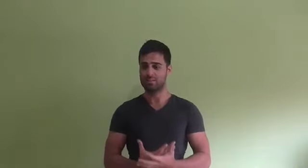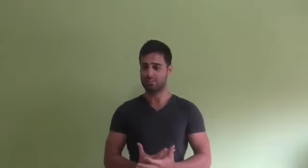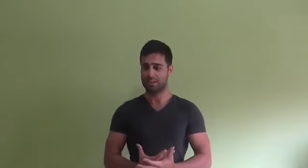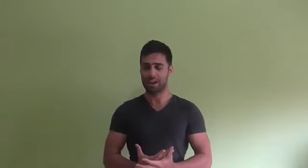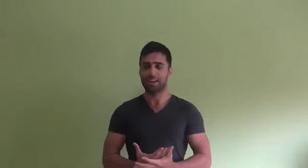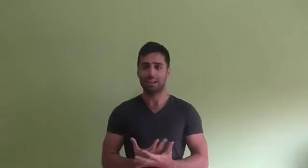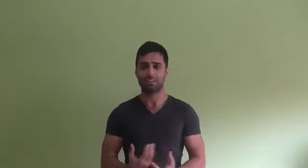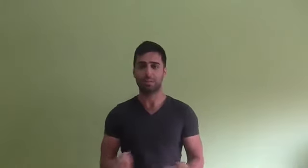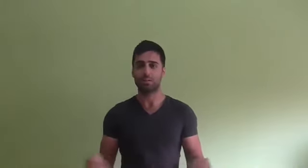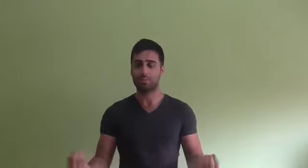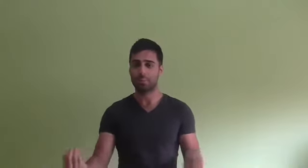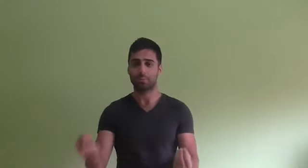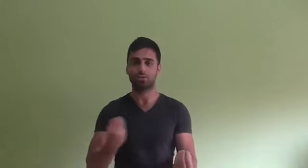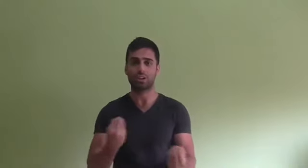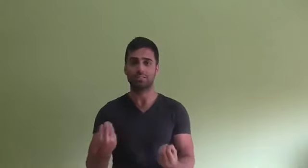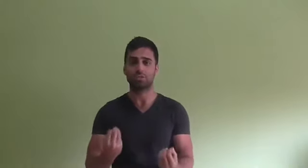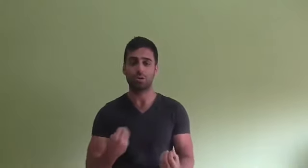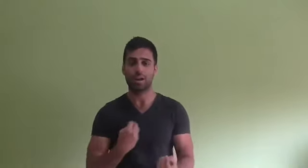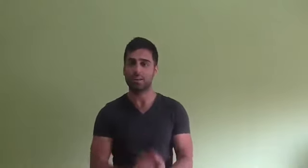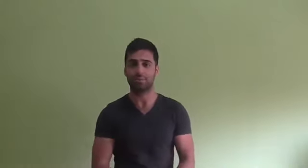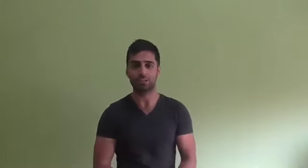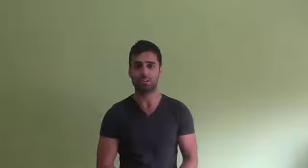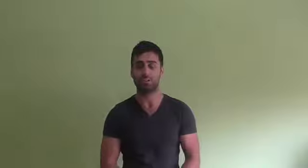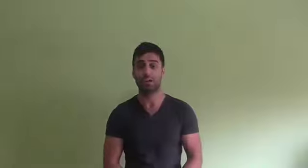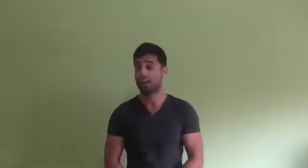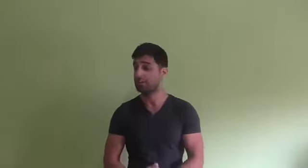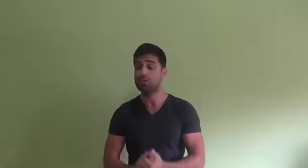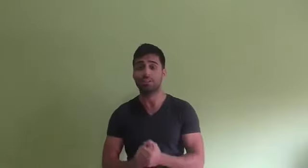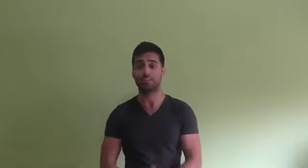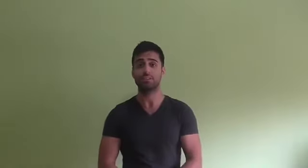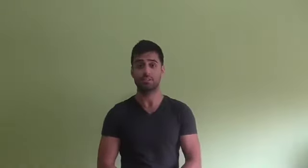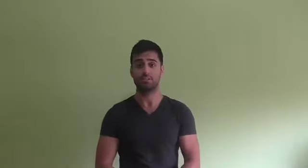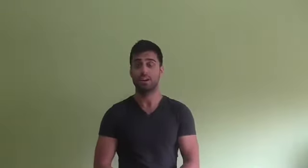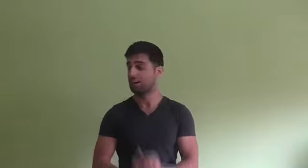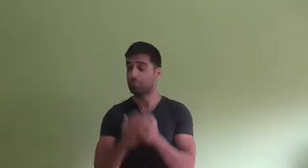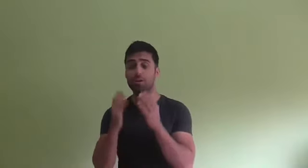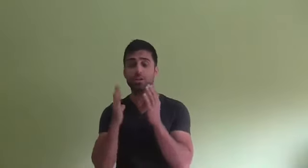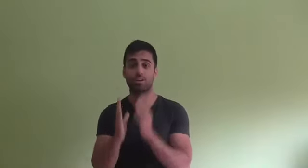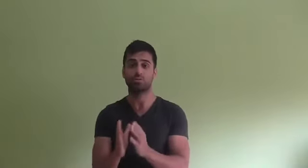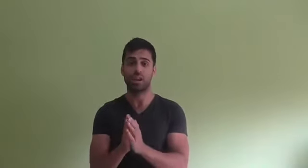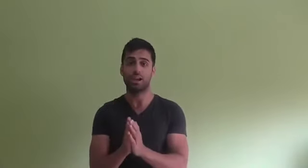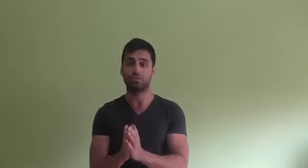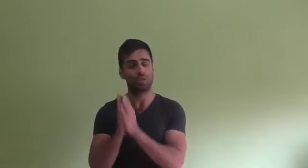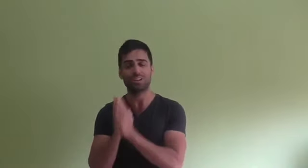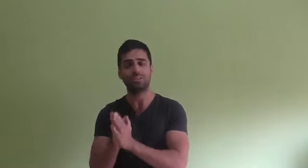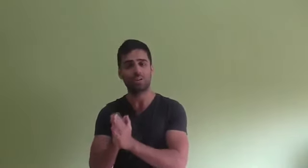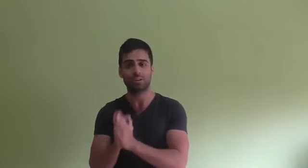algo que me alegra el espíritu, me proporciona ese soplo de aire fresco. Y yo lo necesito, y no puedo renunciar a eso. Lo he intentado